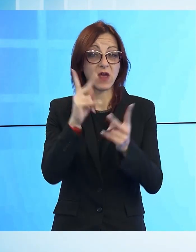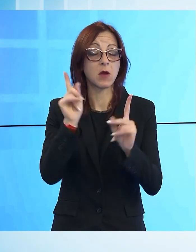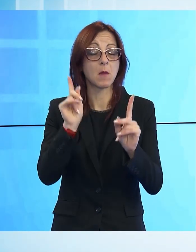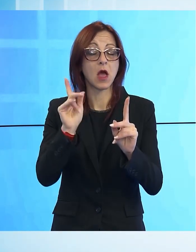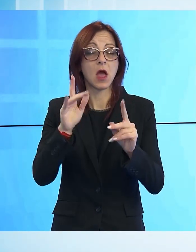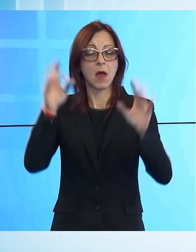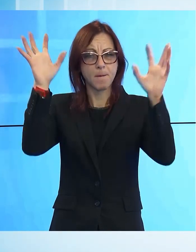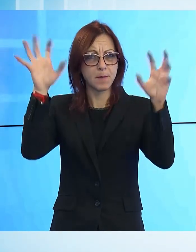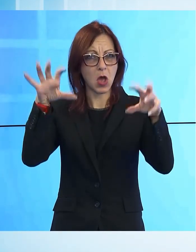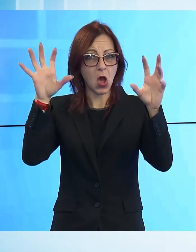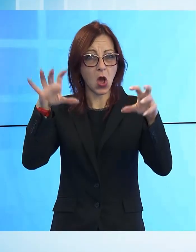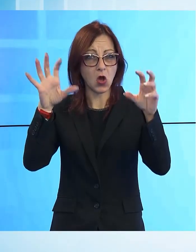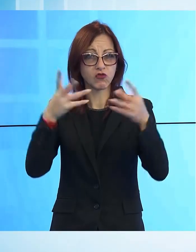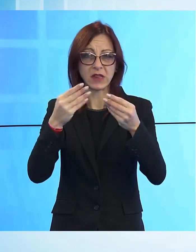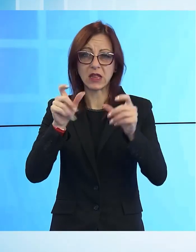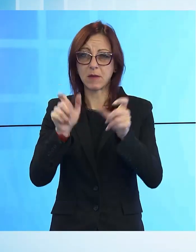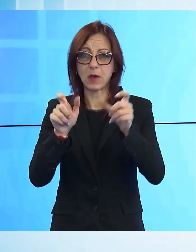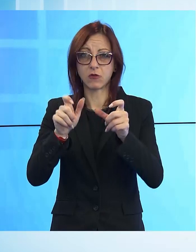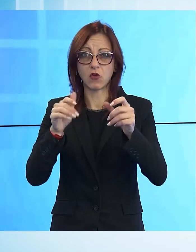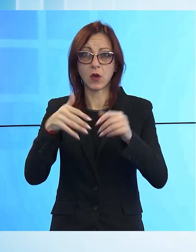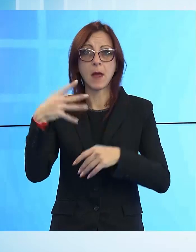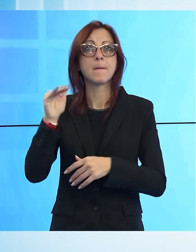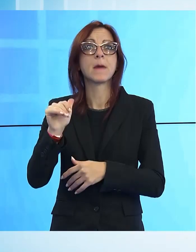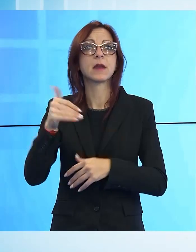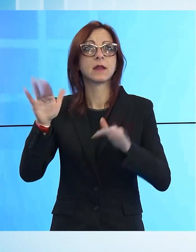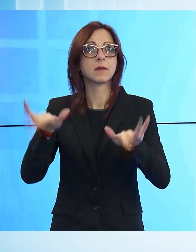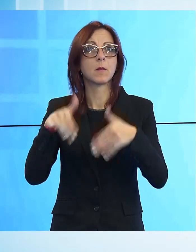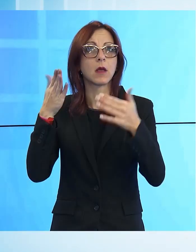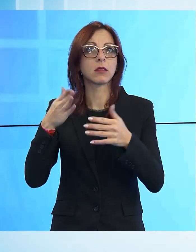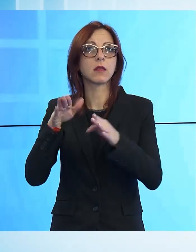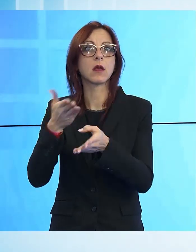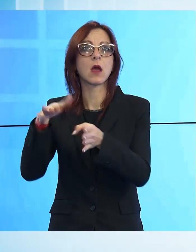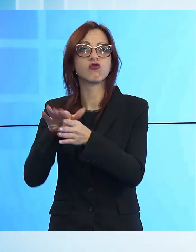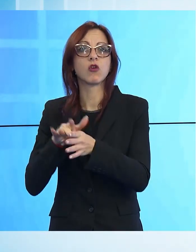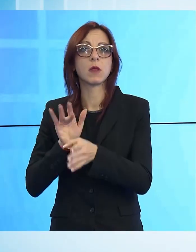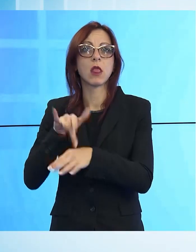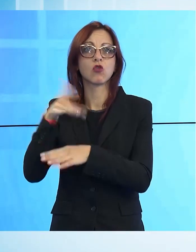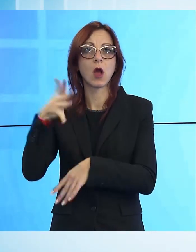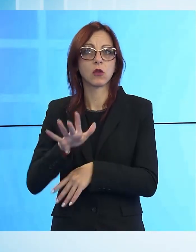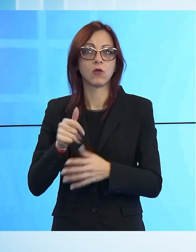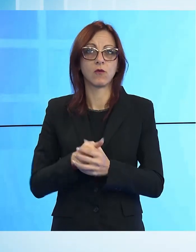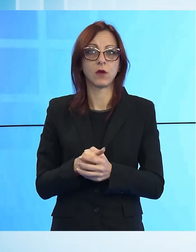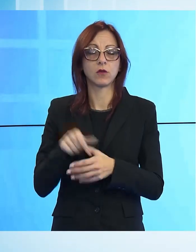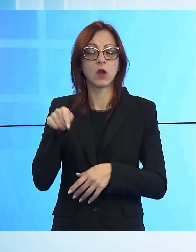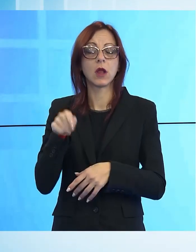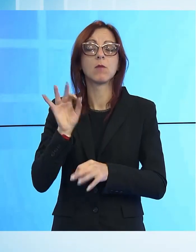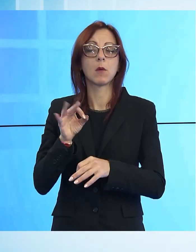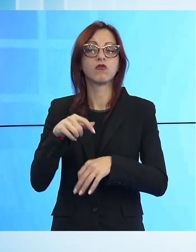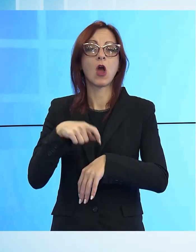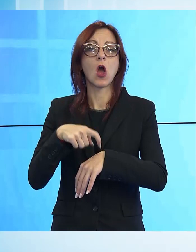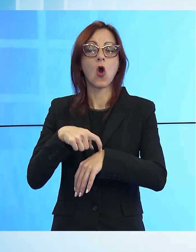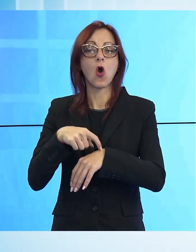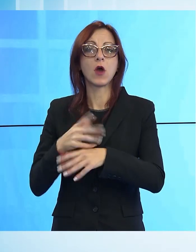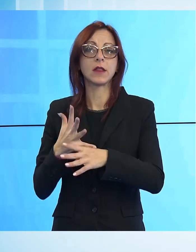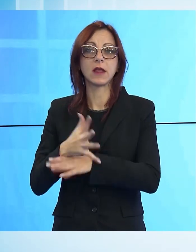scelto la prima mattinata di martedì per far visita ai propri cari, grazie anche agli orari di accesso estesi. Come lo scorso